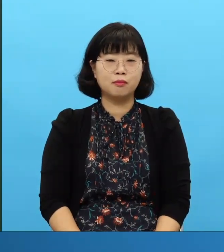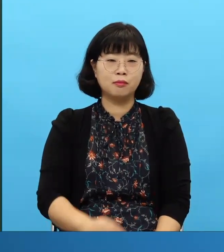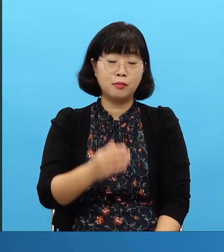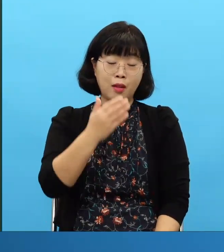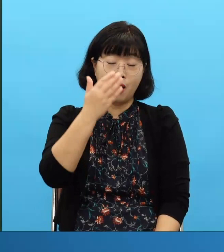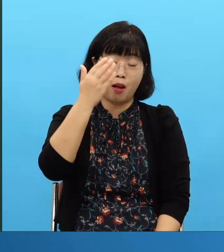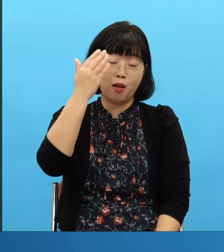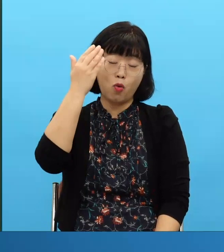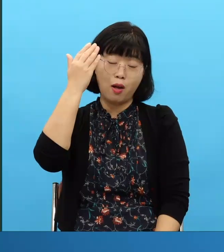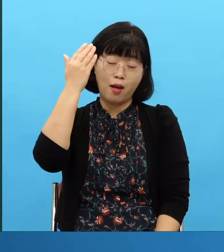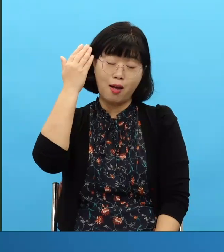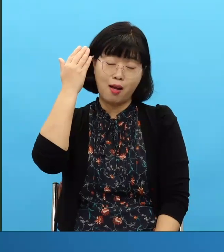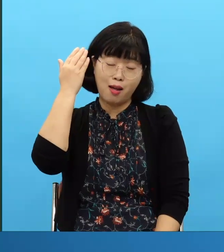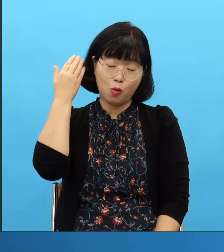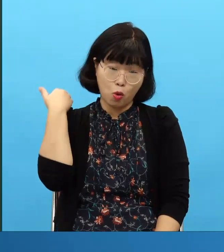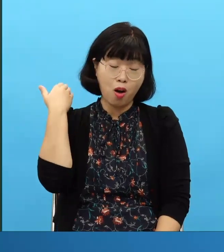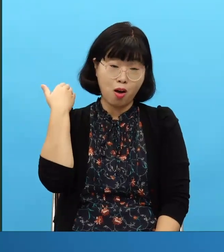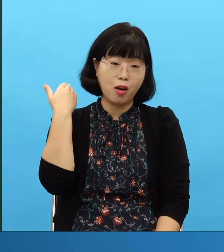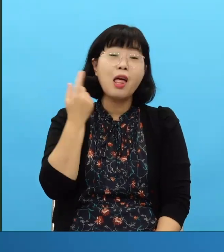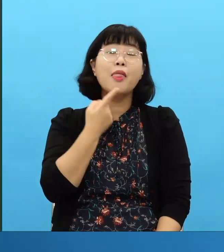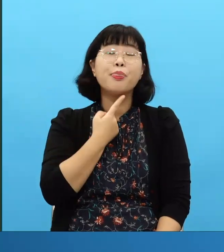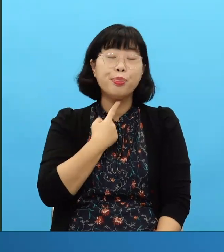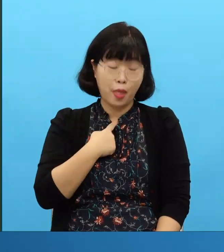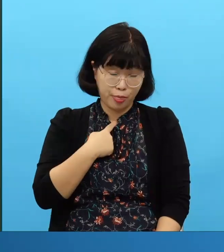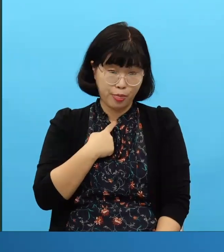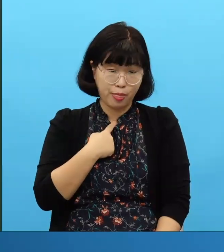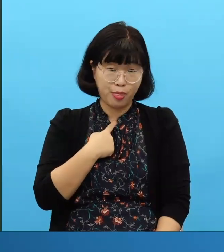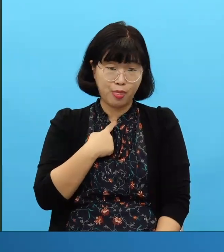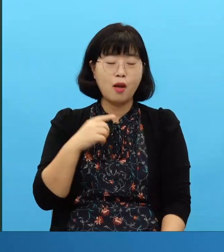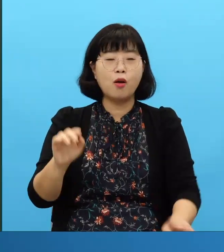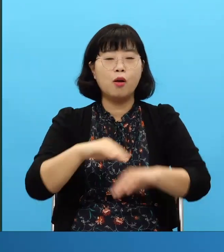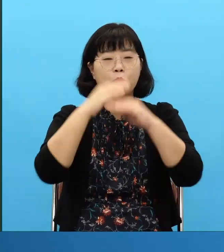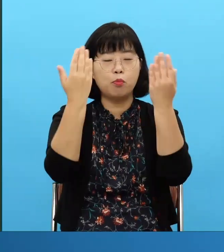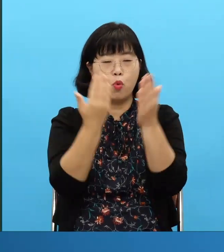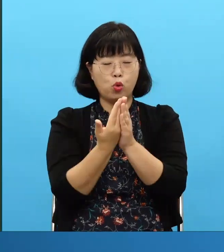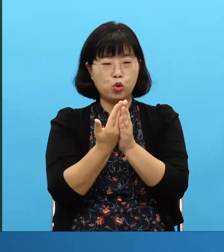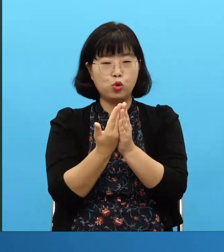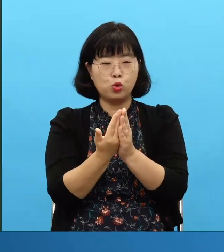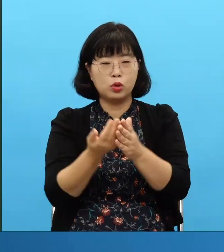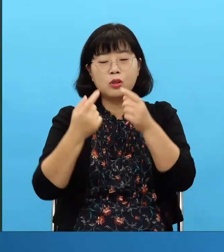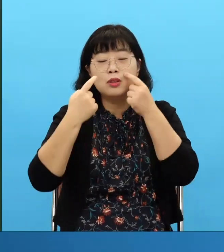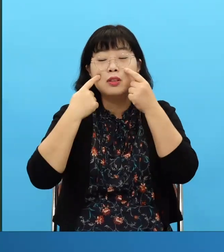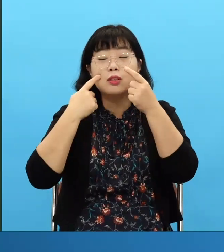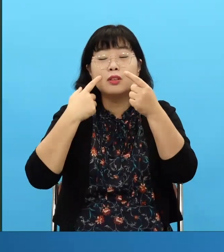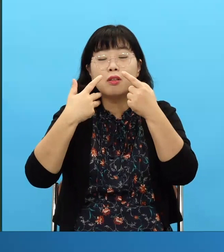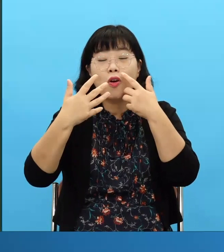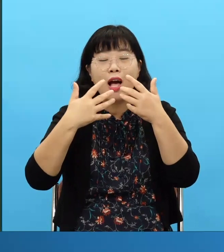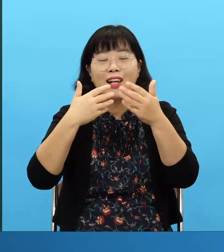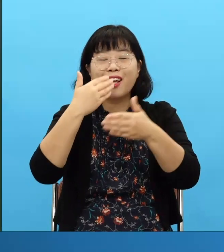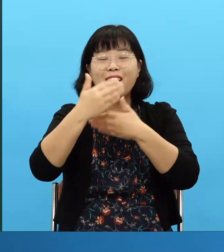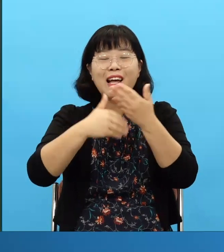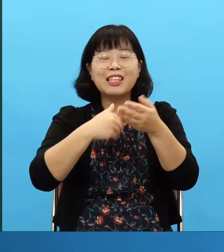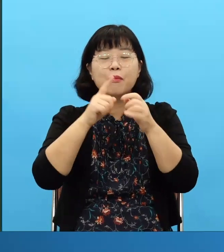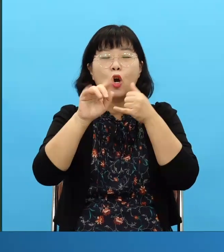esto quiere decir que tenemos que transformar el pasado mediante la palabra correcta esto es algo muy importante